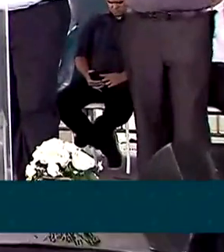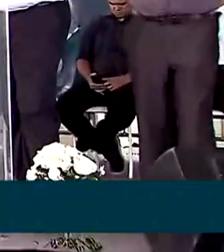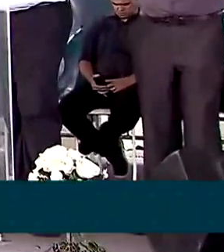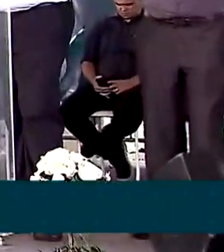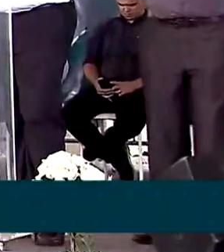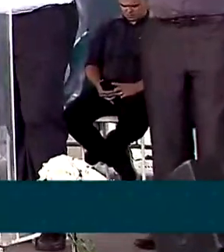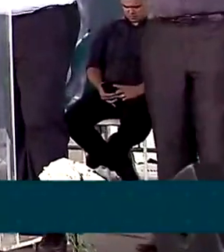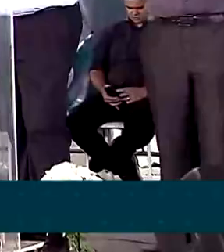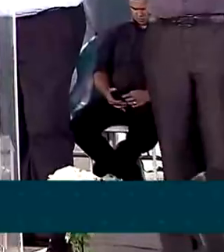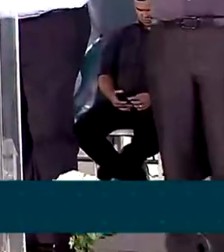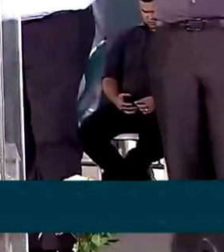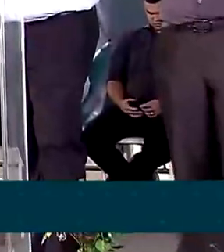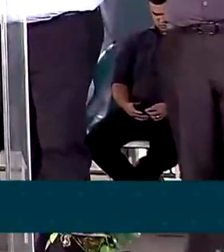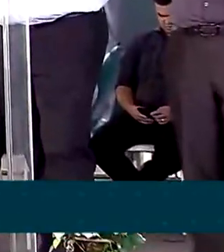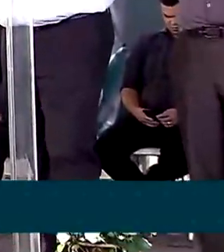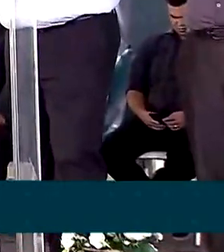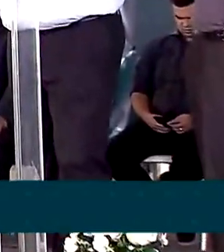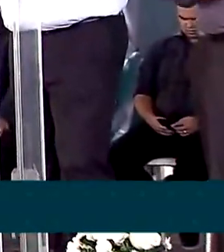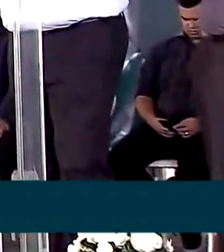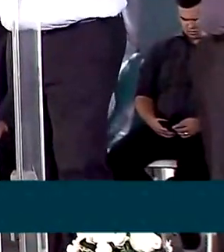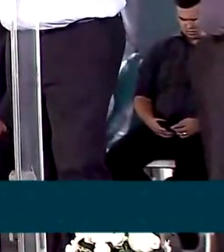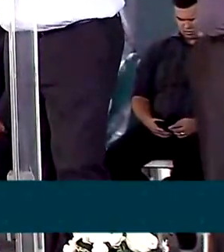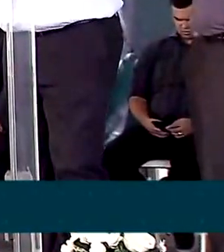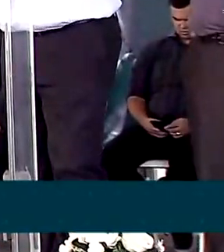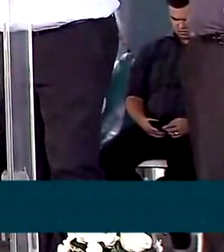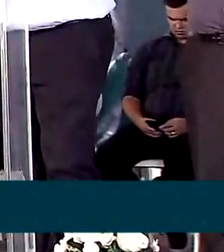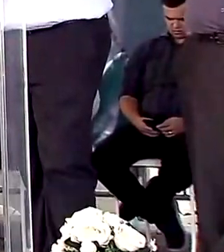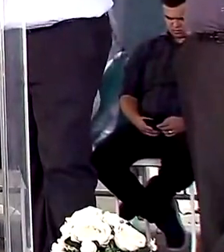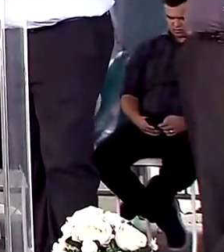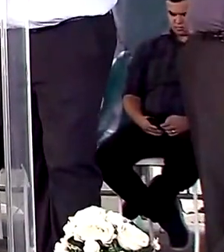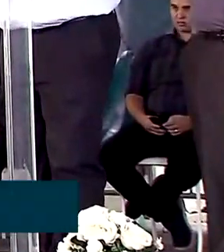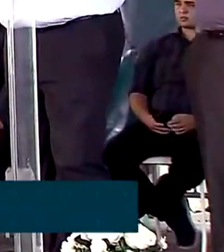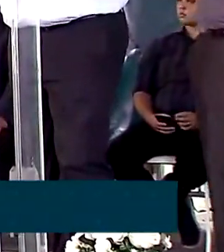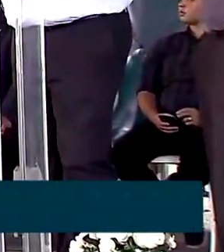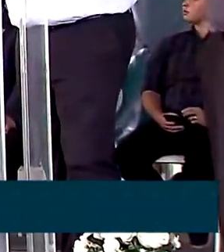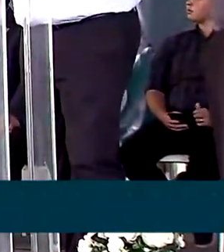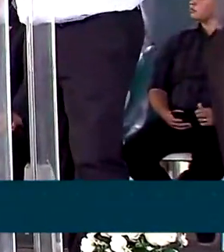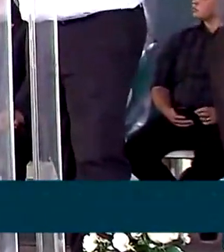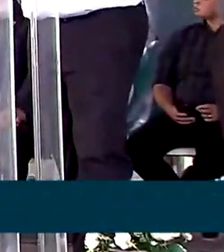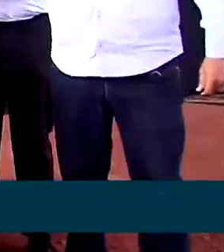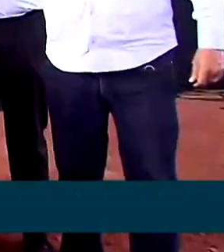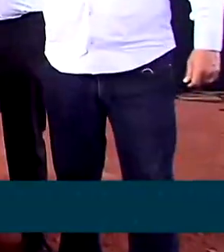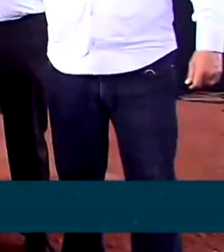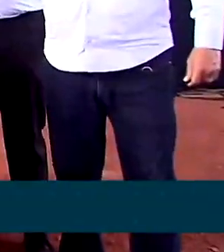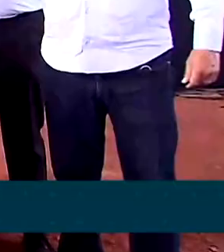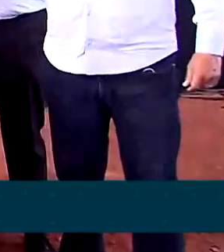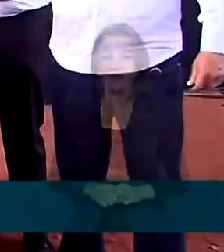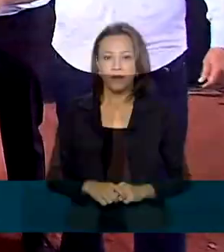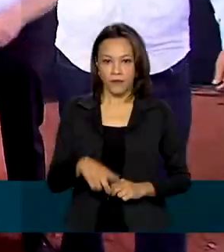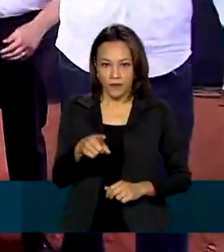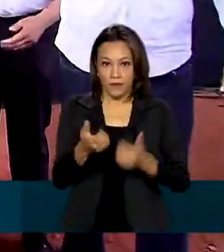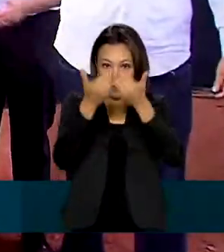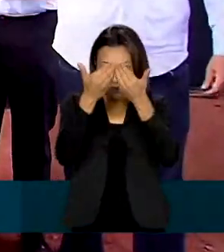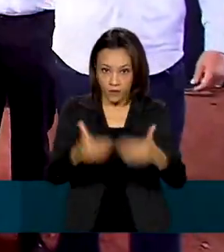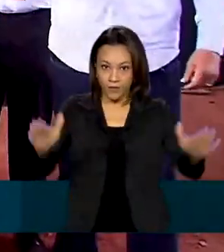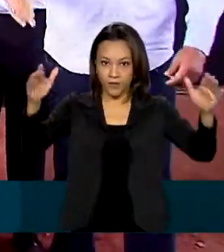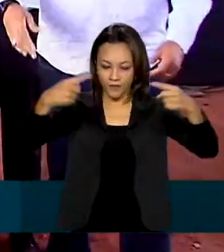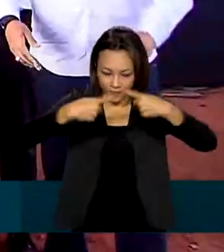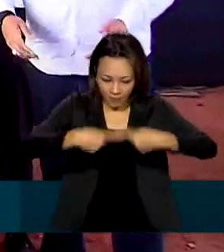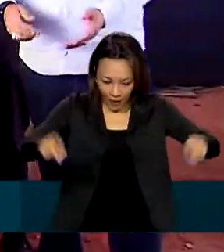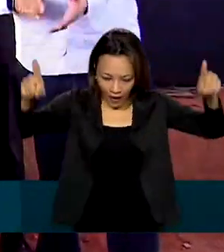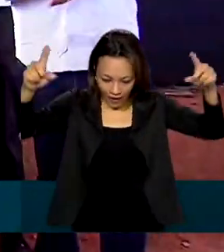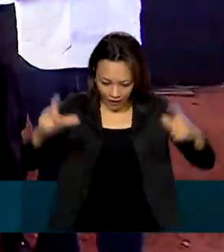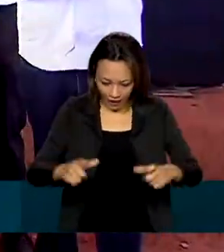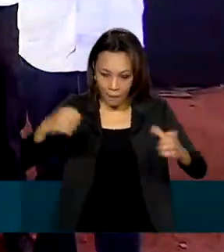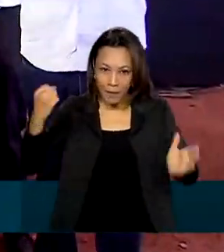cidadania, estamos trazendo para cá desenvolvimento, induzindo desenvolvimento, induzindo atividade. No lançamento da pedra fundamental